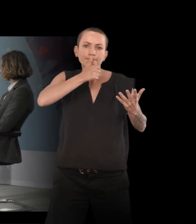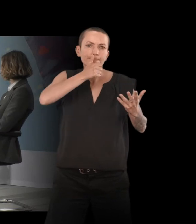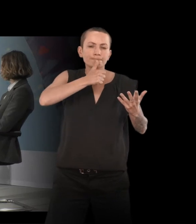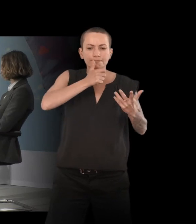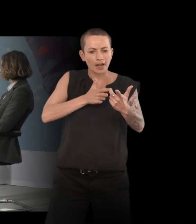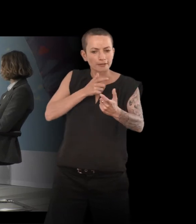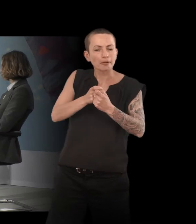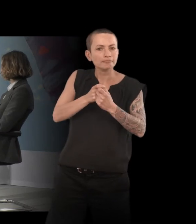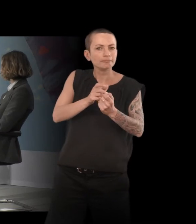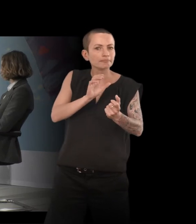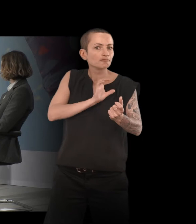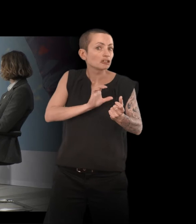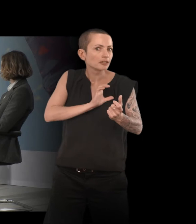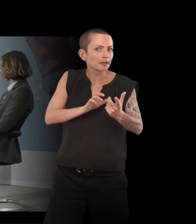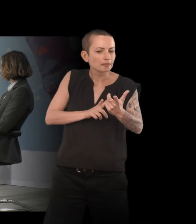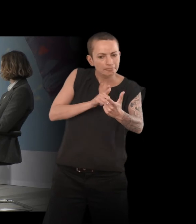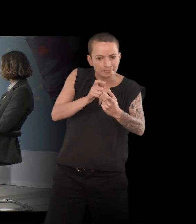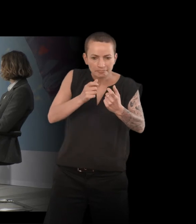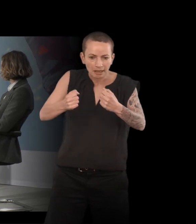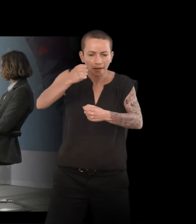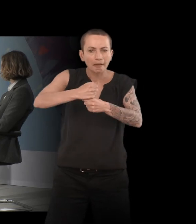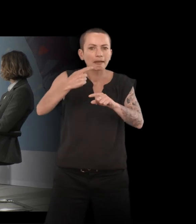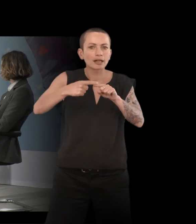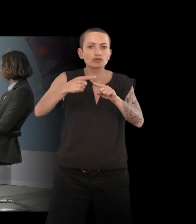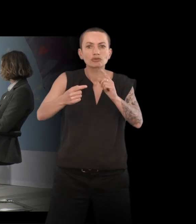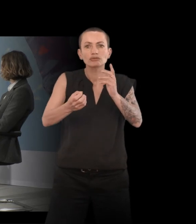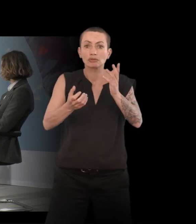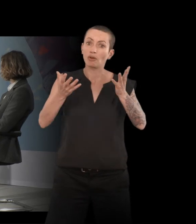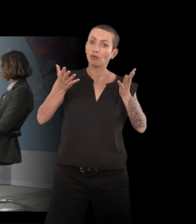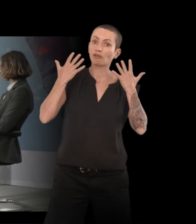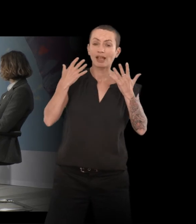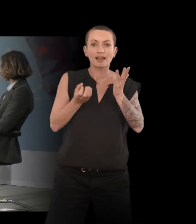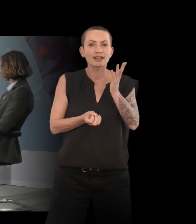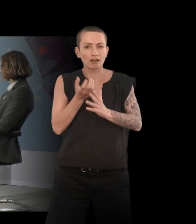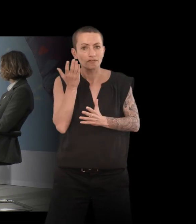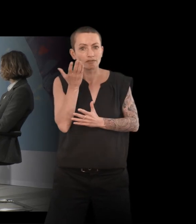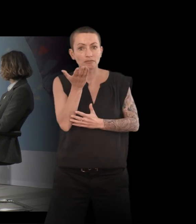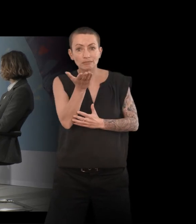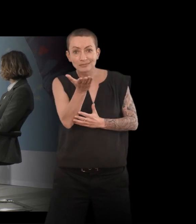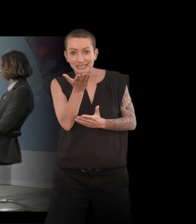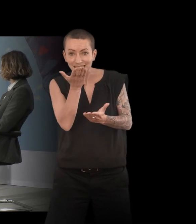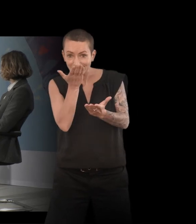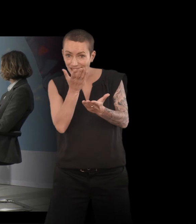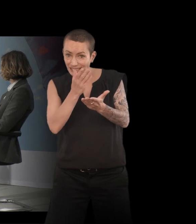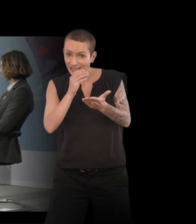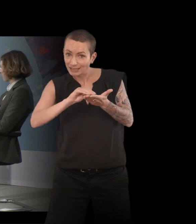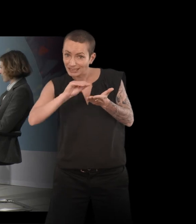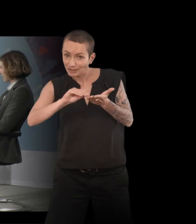entraînez à composer quelque chose de frais, de neuf. Est-ce que c'est comme ça que vous avez été dans l'écriture ?